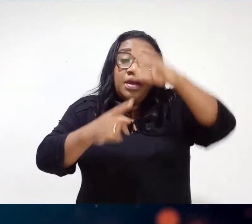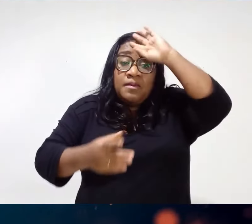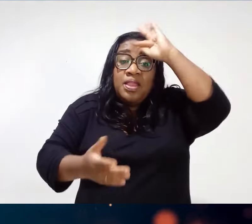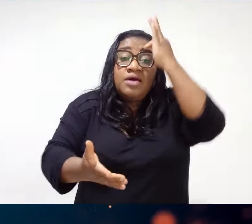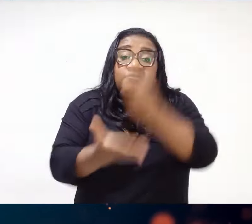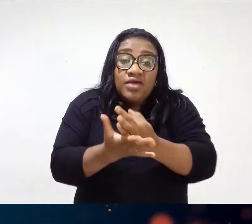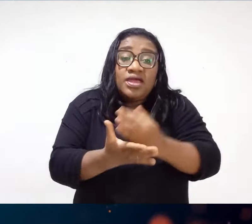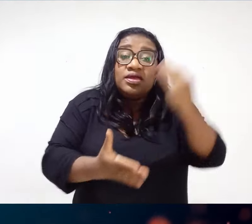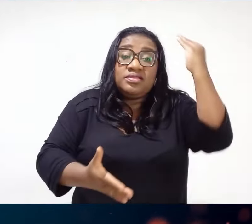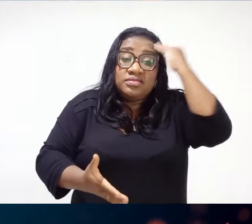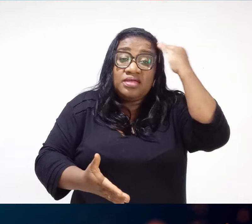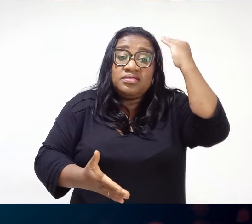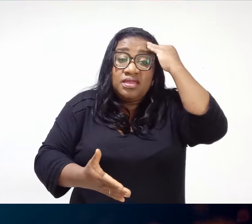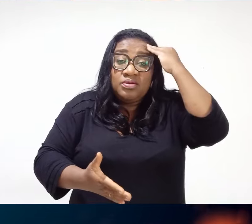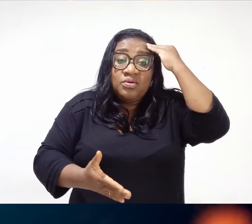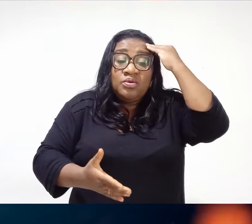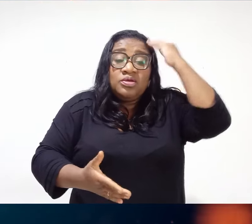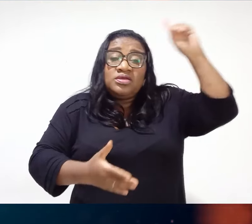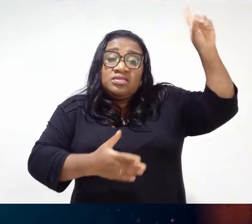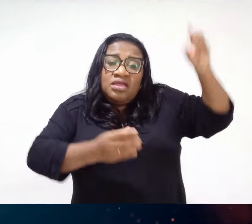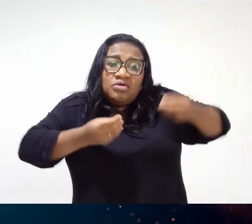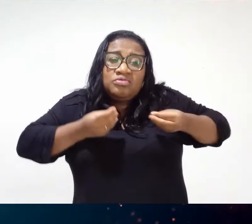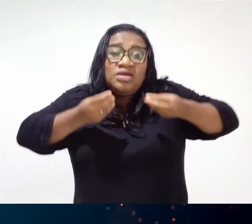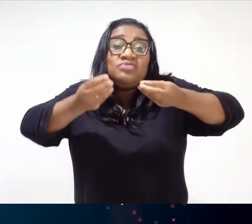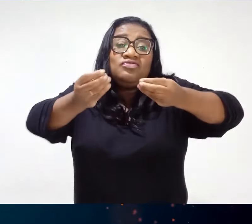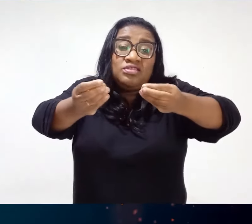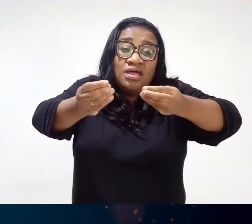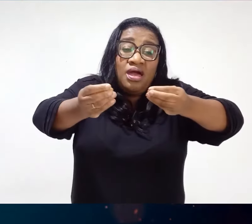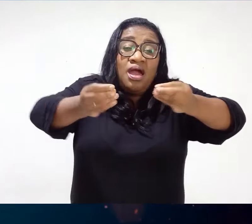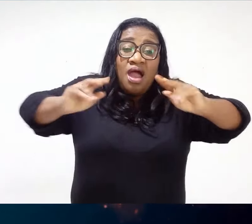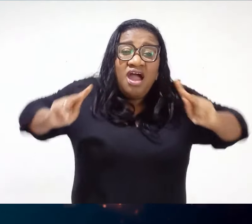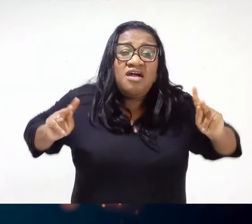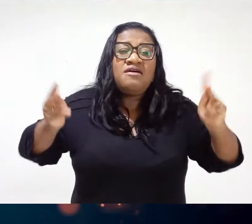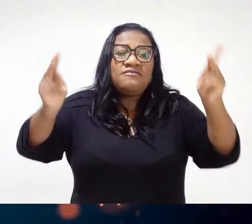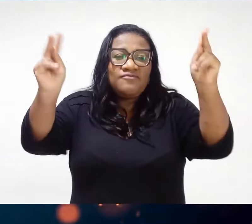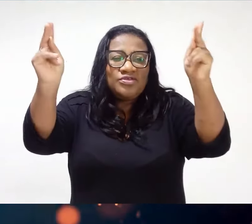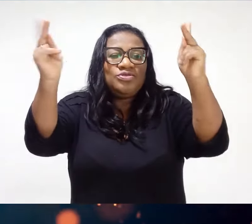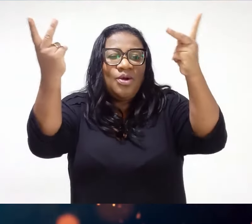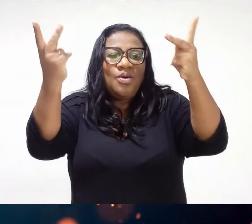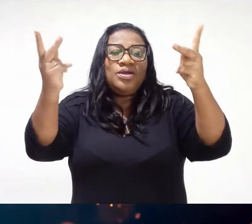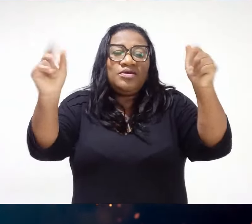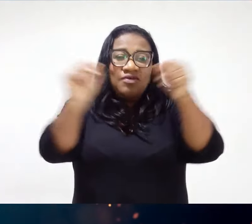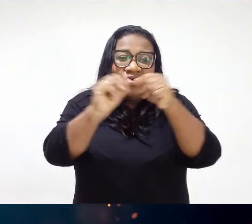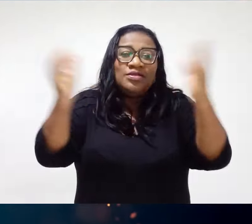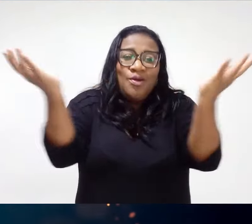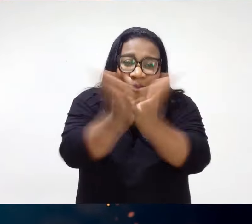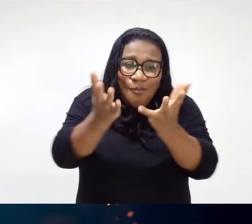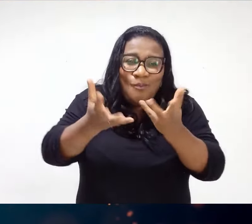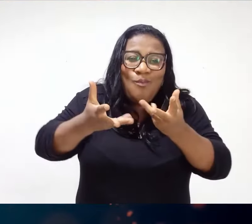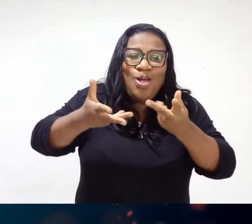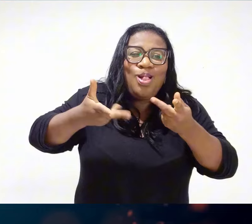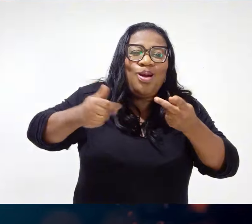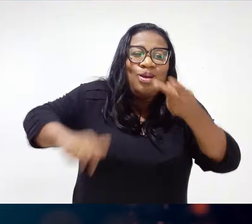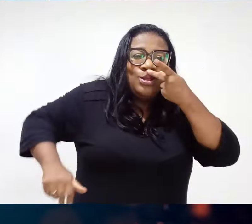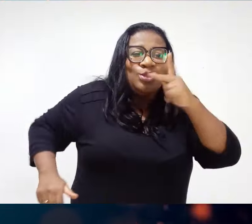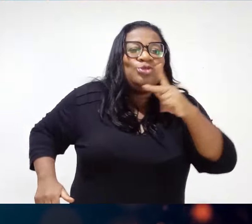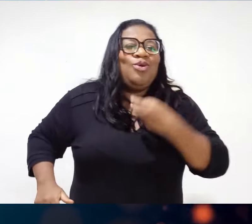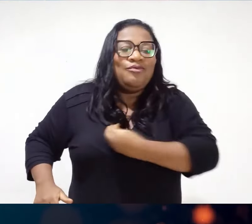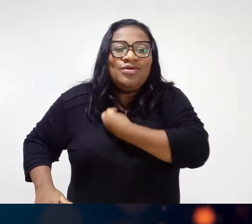entendeu Que Deus enviou a tua vitória Deus enviou a provisão Deus enviou o milagre Irmão, não sei porque Eu tô falando